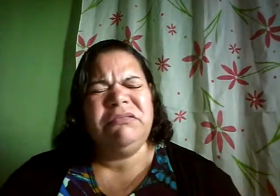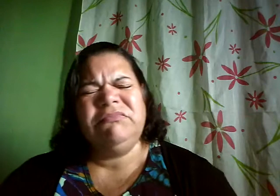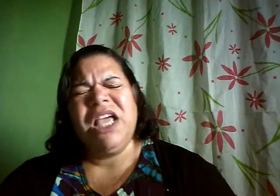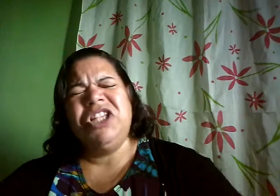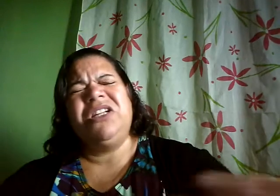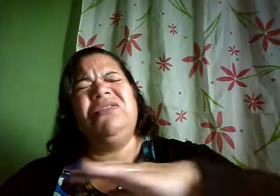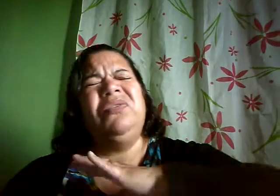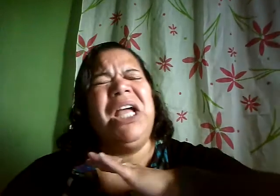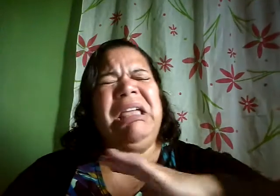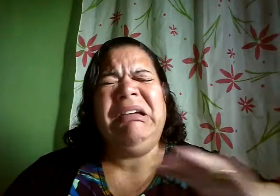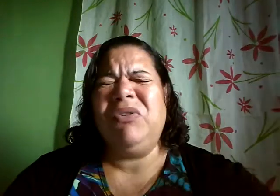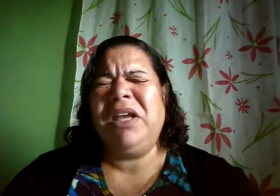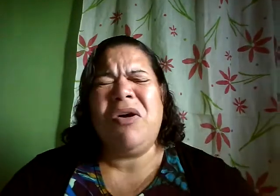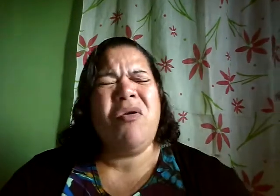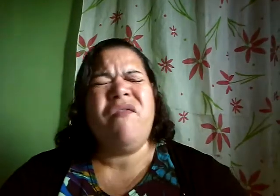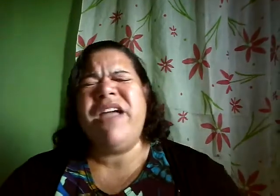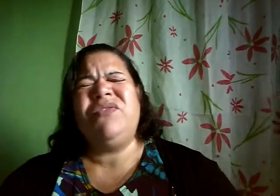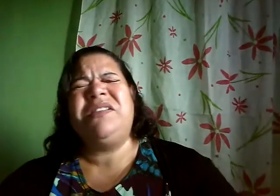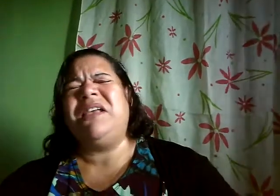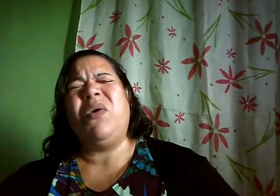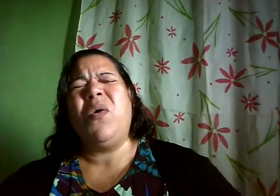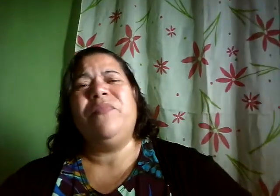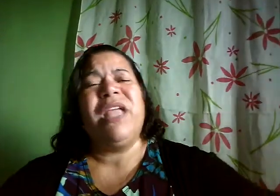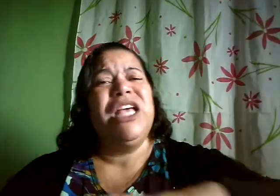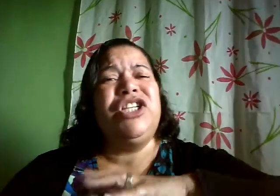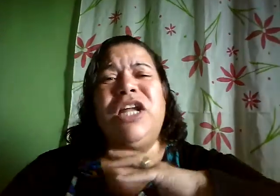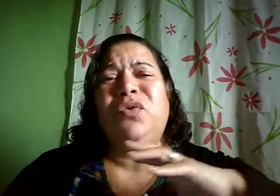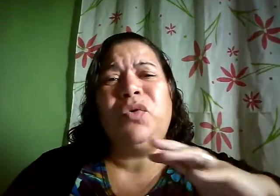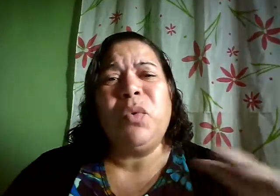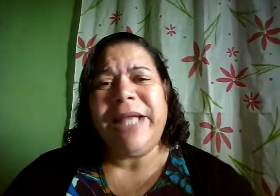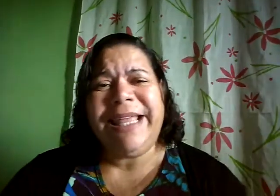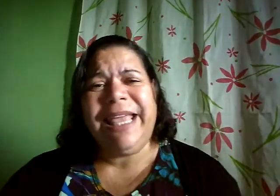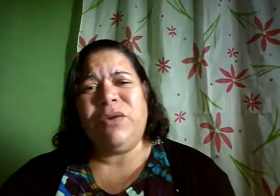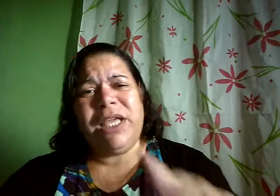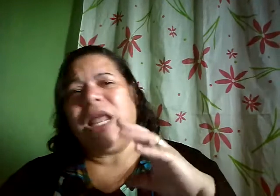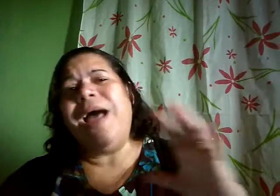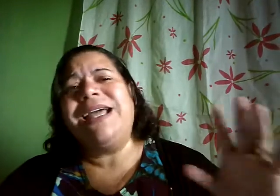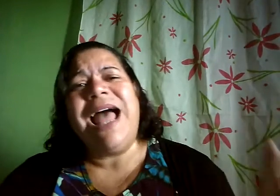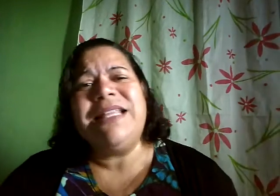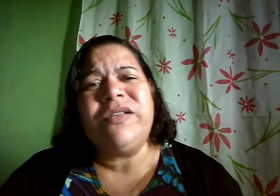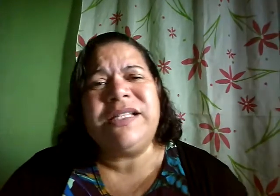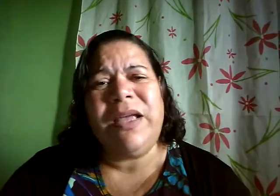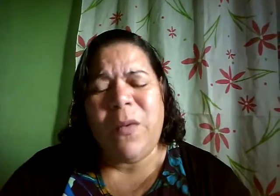tirando tudo aquilo que não convém do Senhor tirando tudo aquilo que não agrada ao Senhor